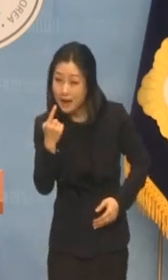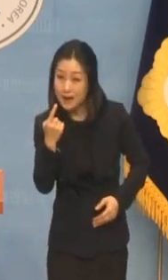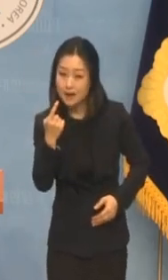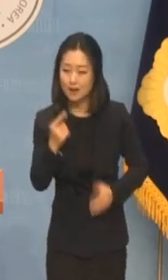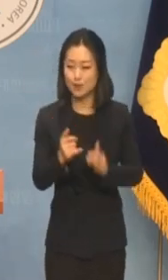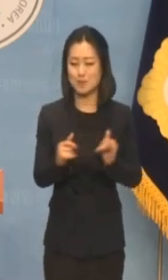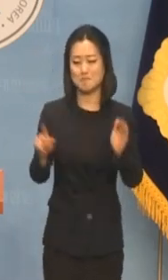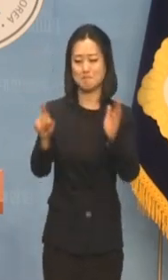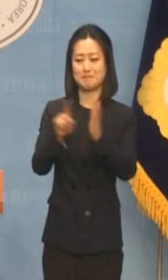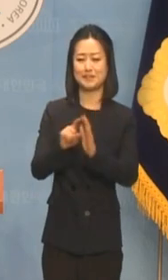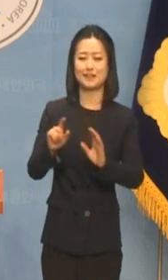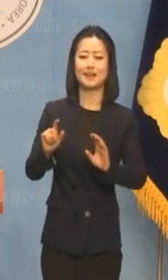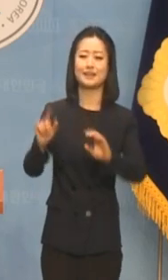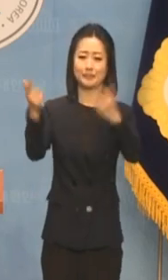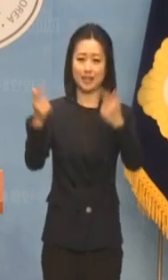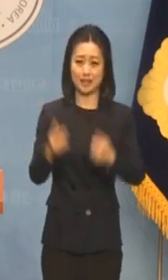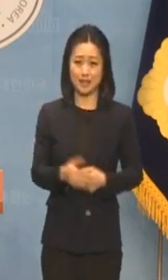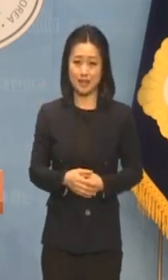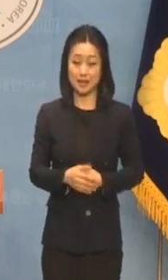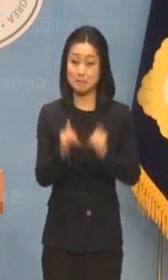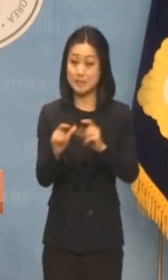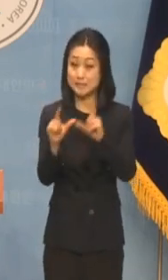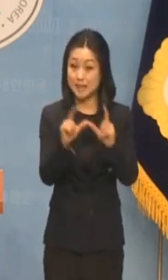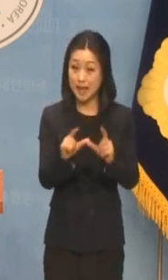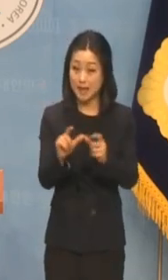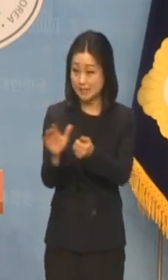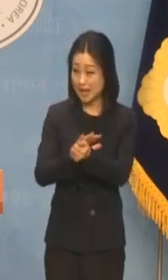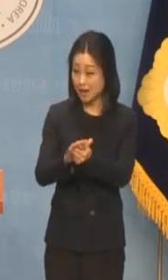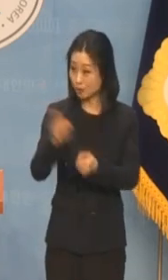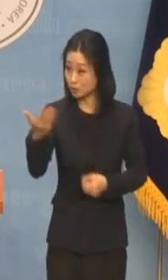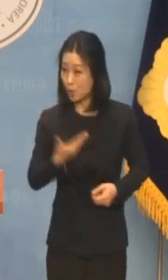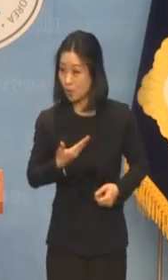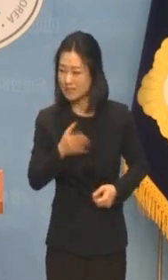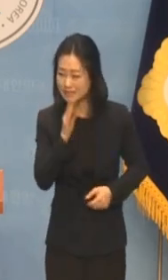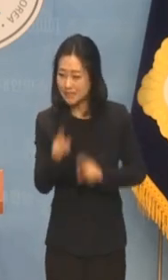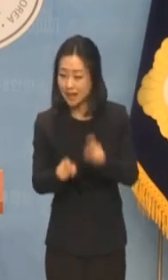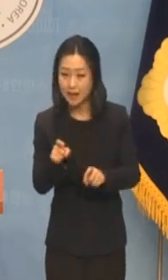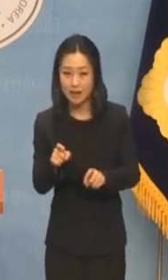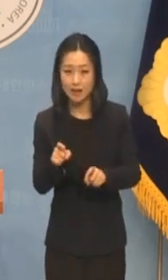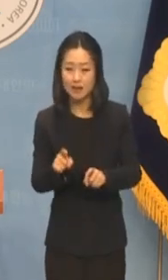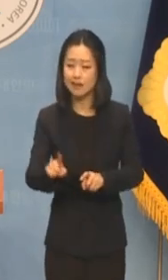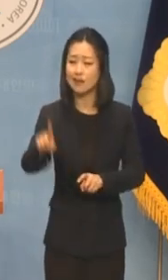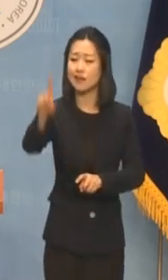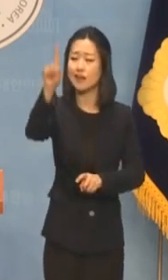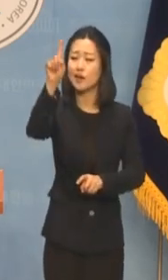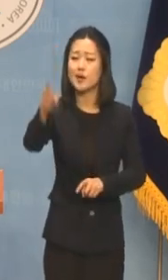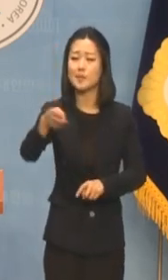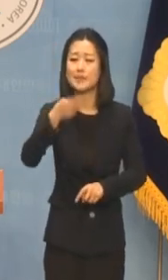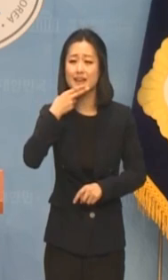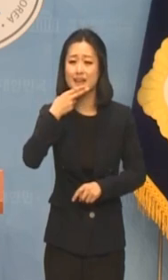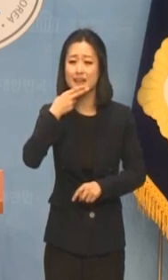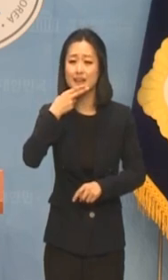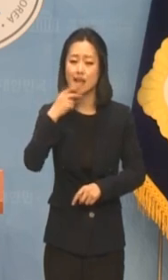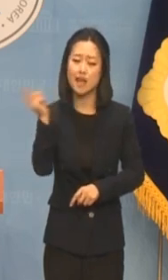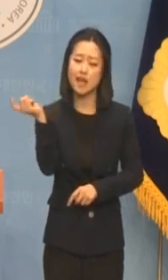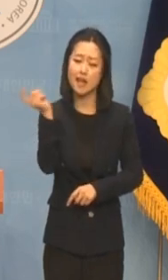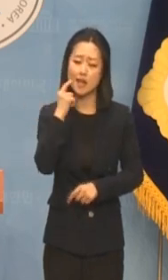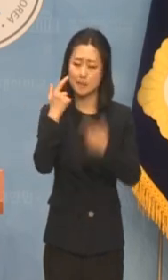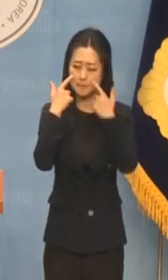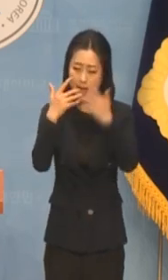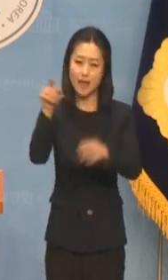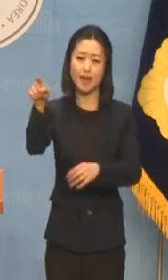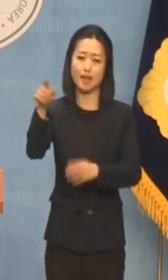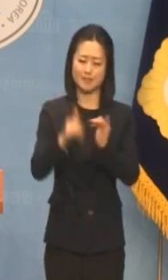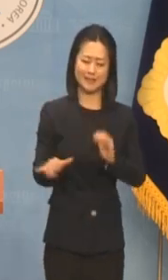믿지 않습니다. 민생을 챙기겠다지만 실행의지는 1도 없는 새빨간 거짓말임을 국민이